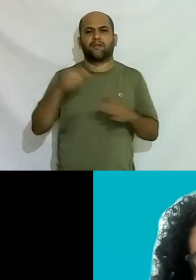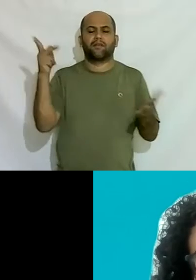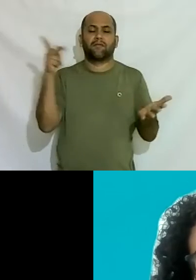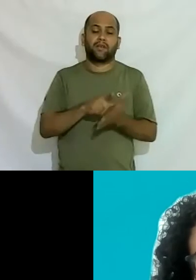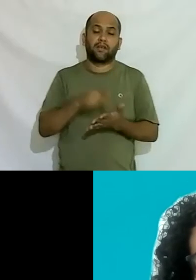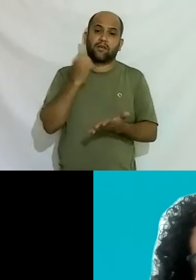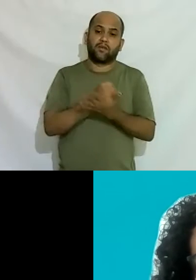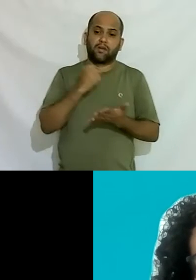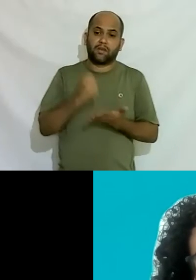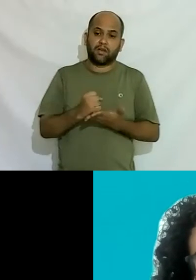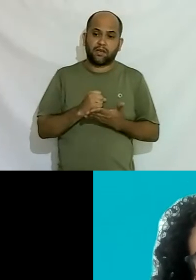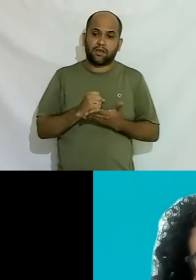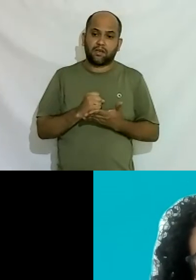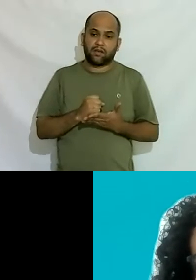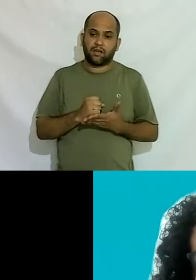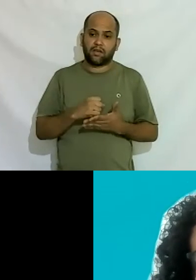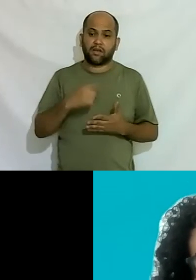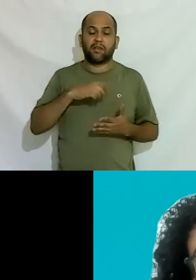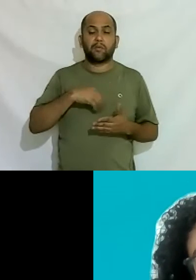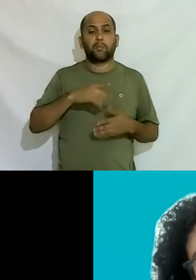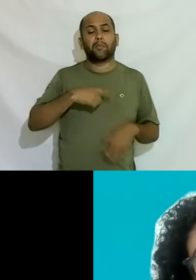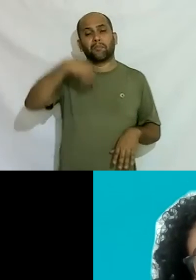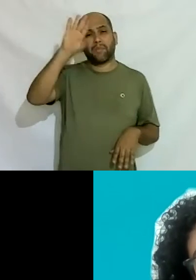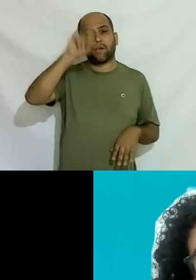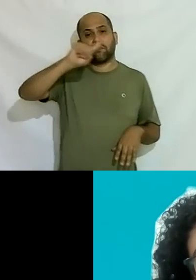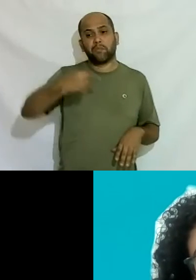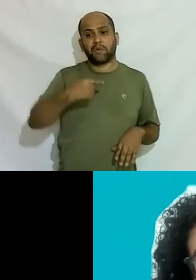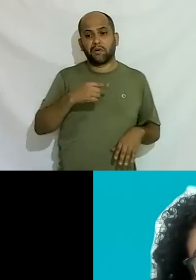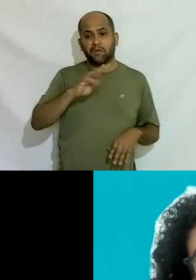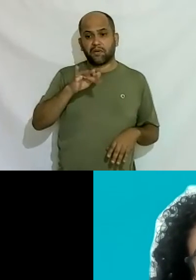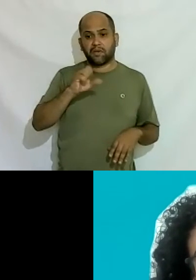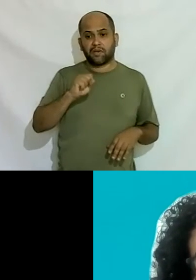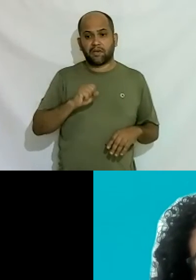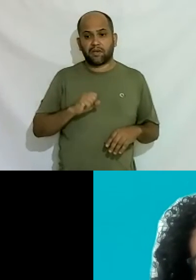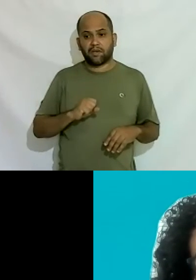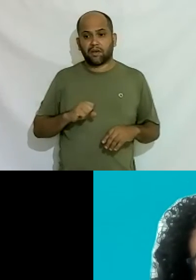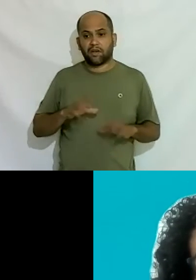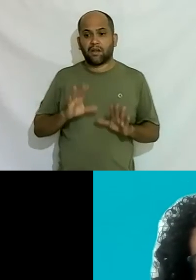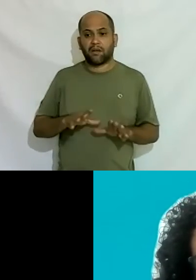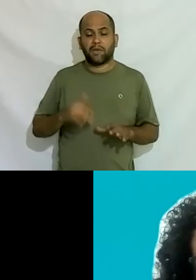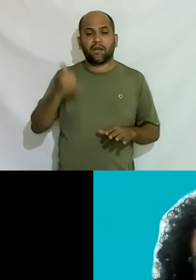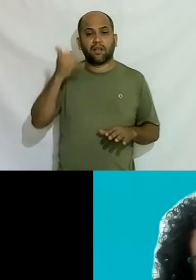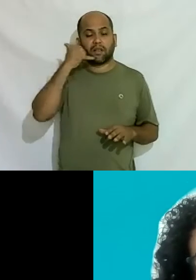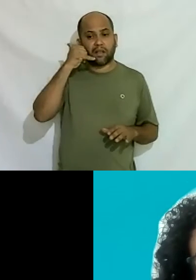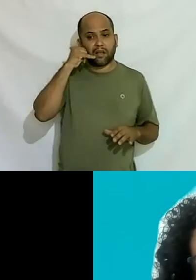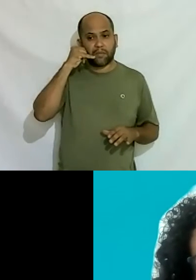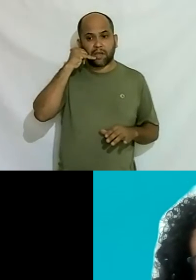que realmente contratam tem mais de mil trans que é telemarketing ah mas é telemarketing a